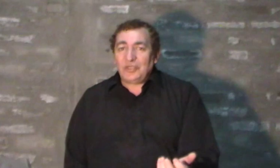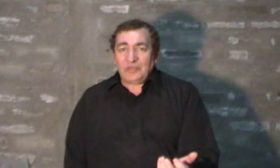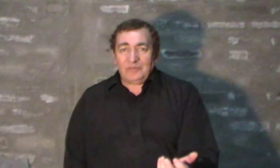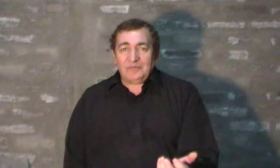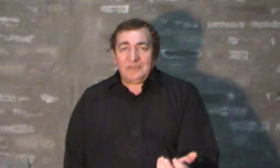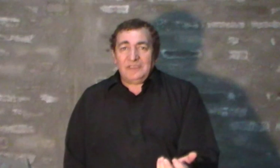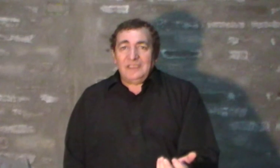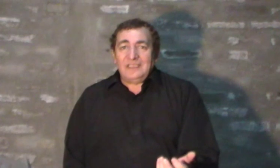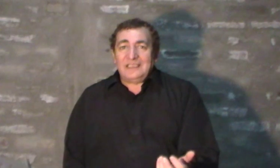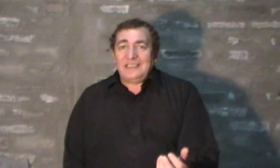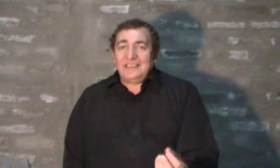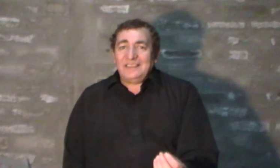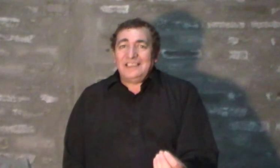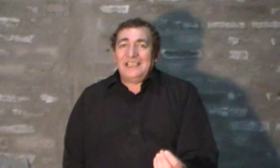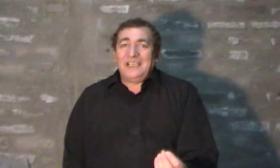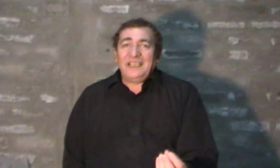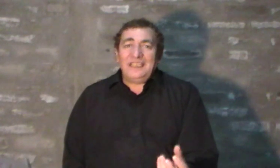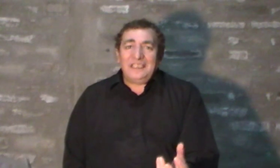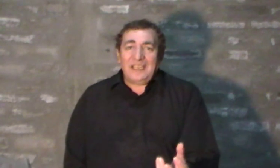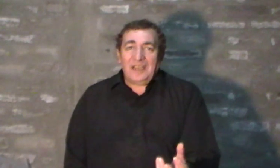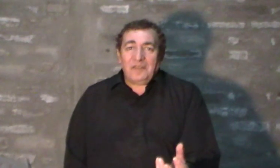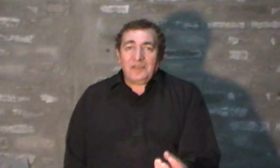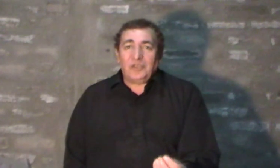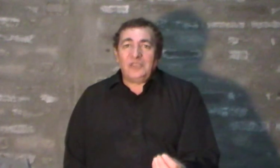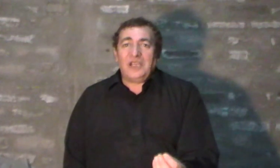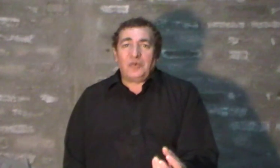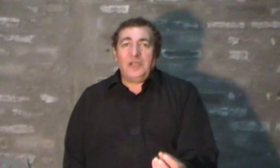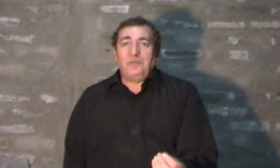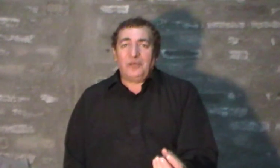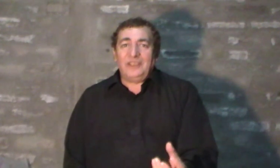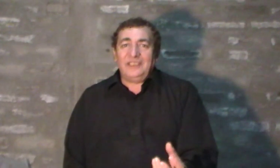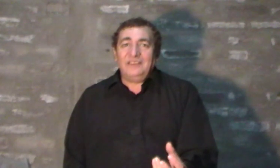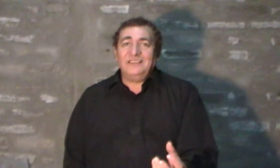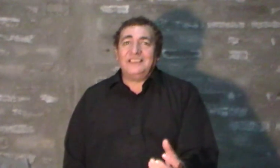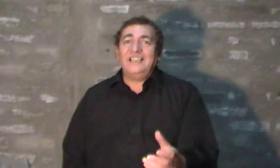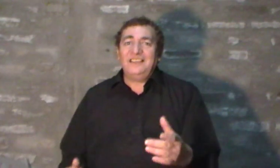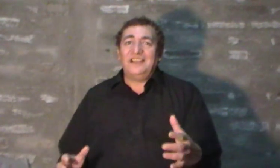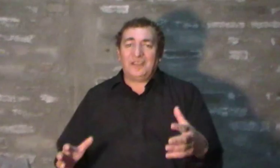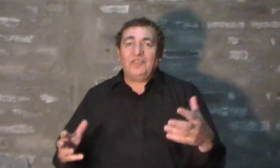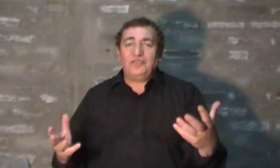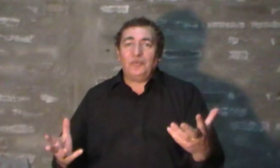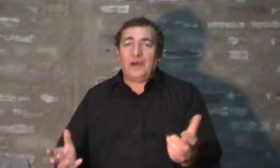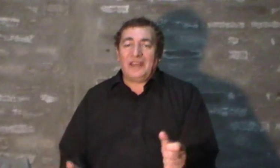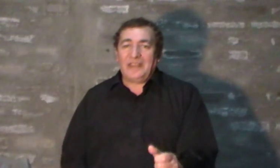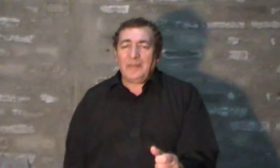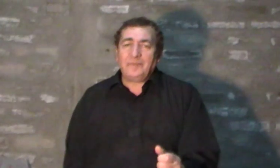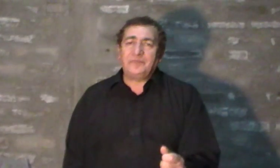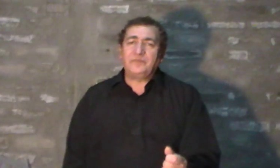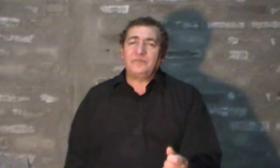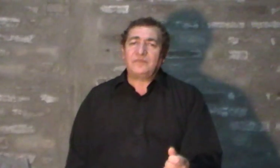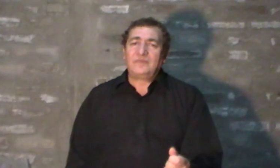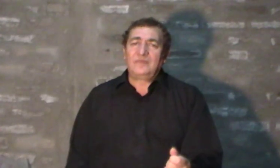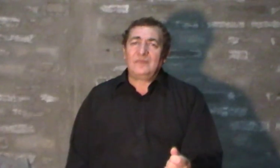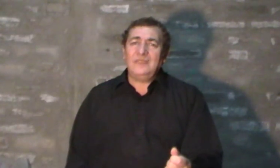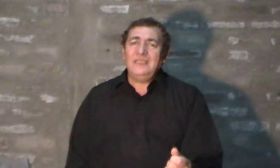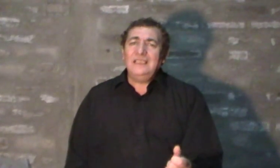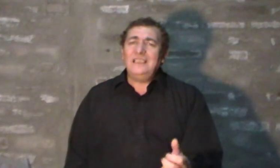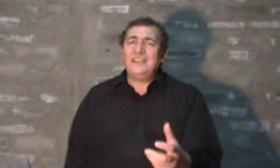que es la energía con la cual puede realizar su magia. La